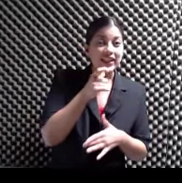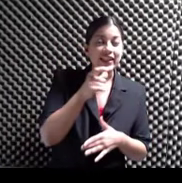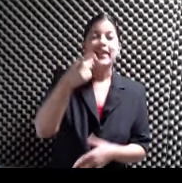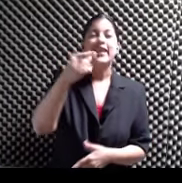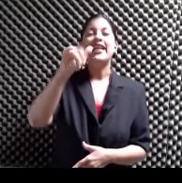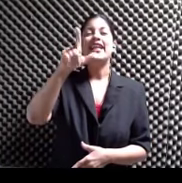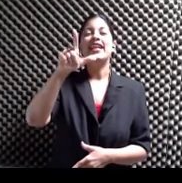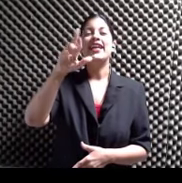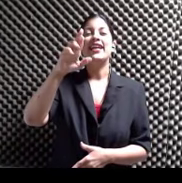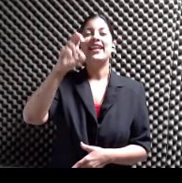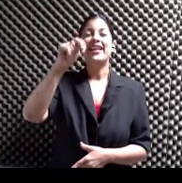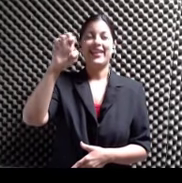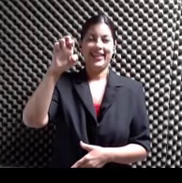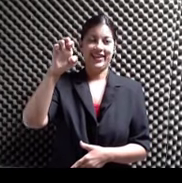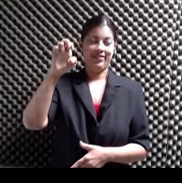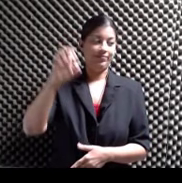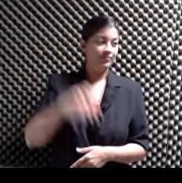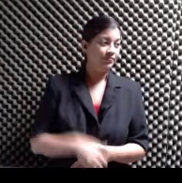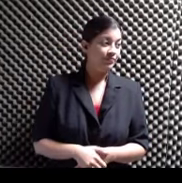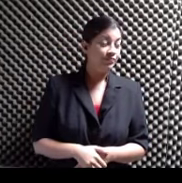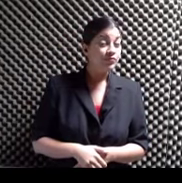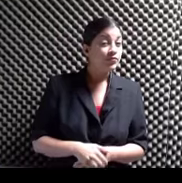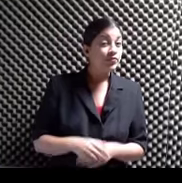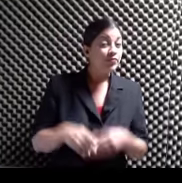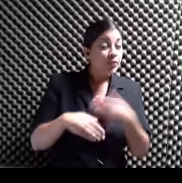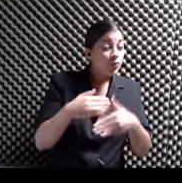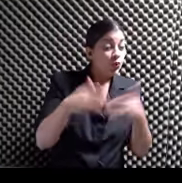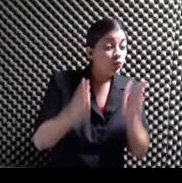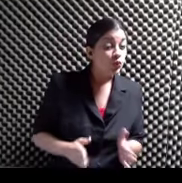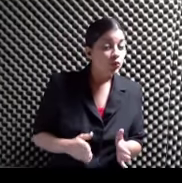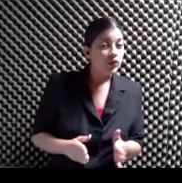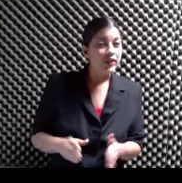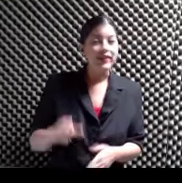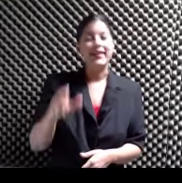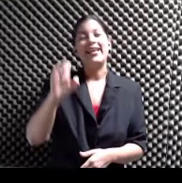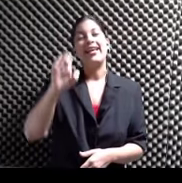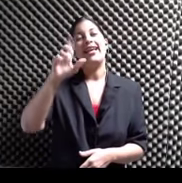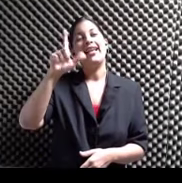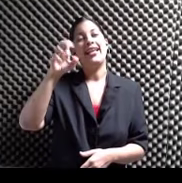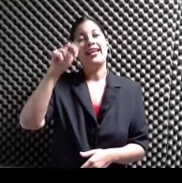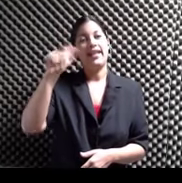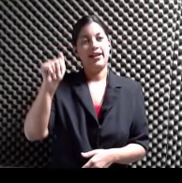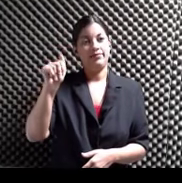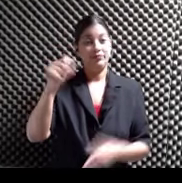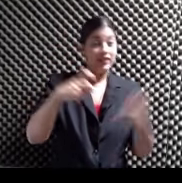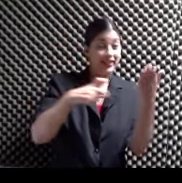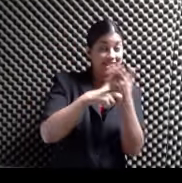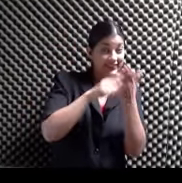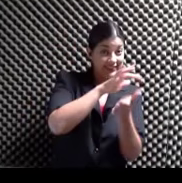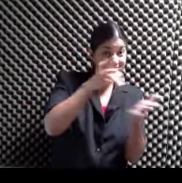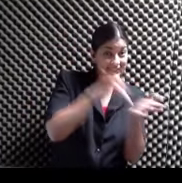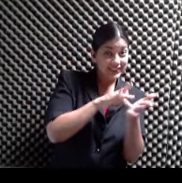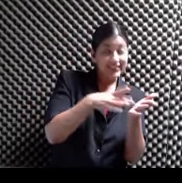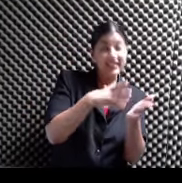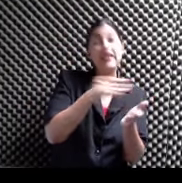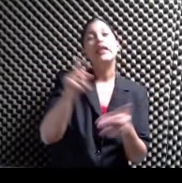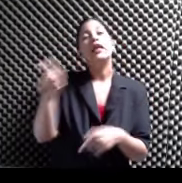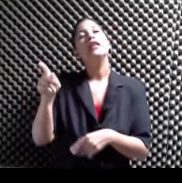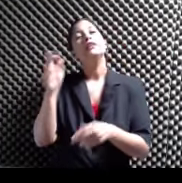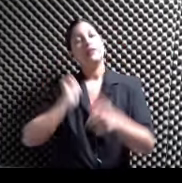produce Luna Nueva Así que los boletos Ticket Center 792 5000 O en la boletería Del teatro Una hora antes De cada función